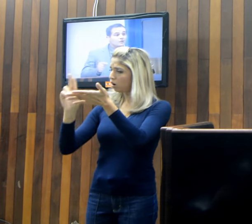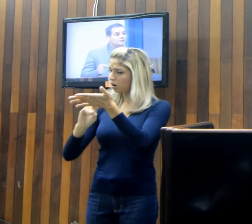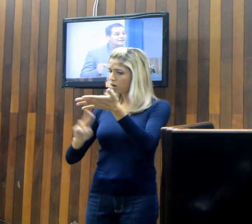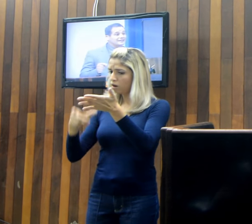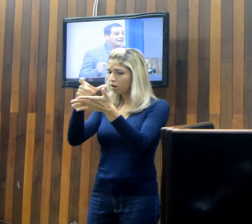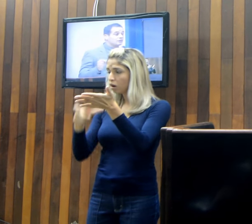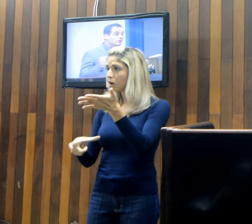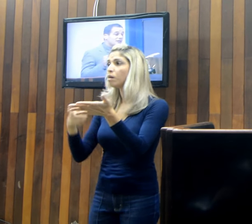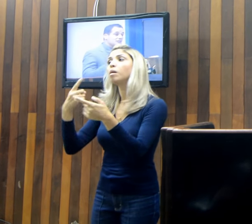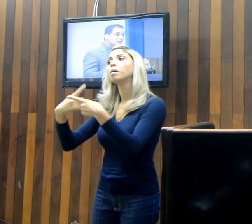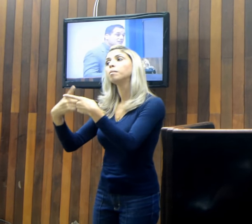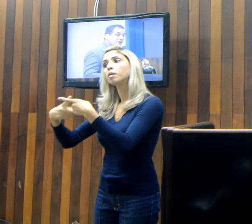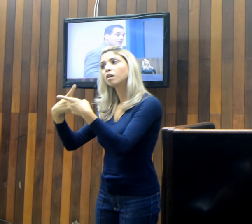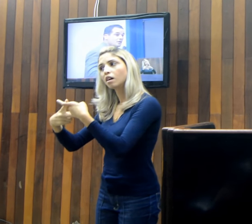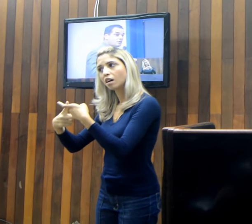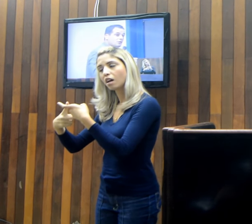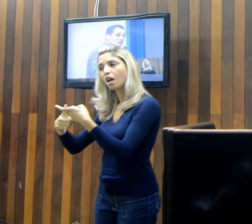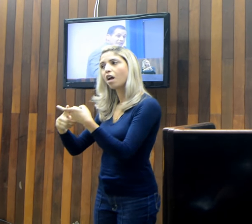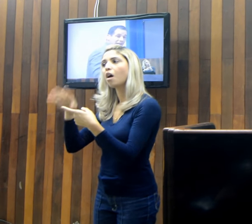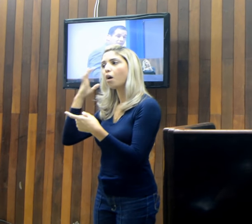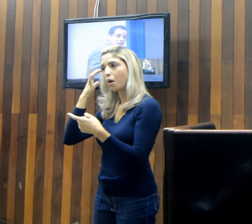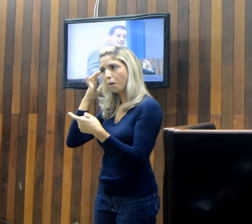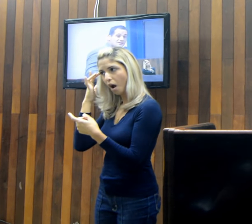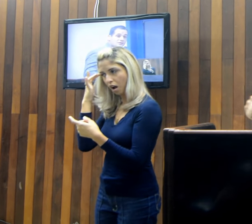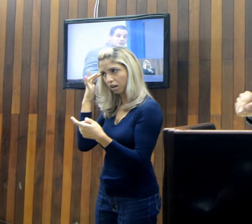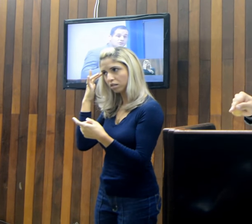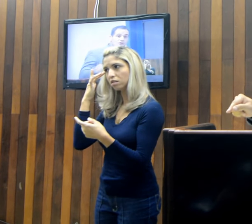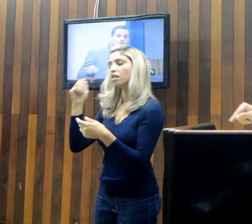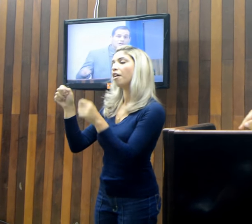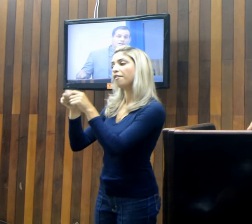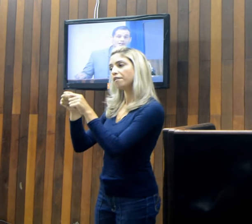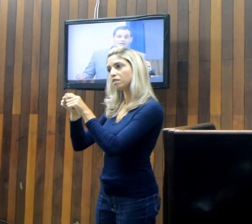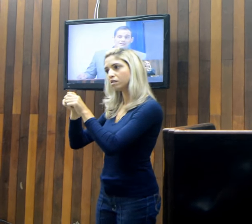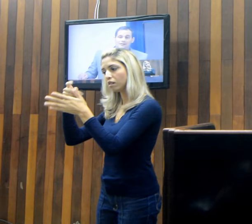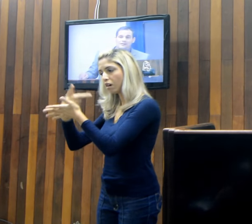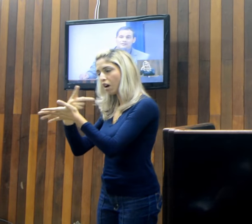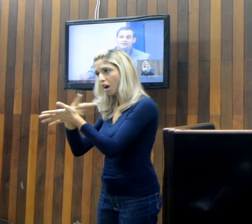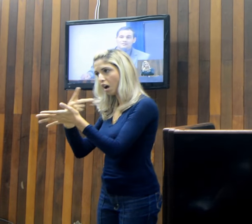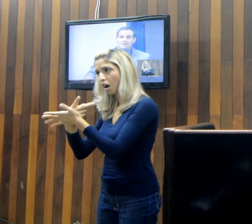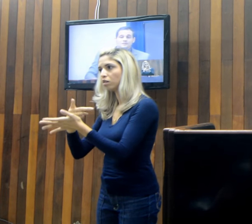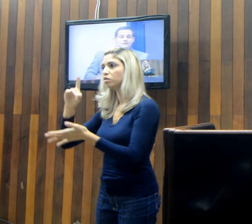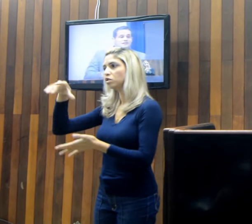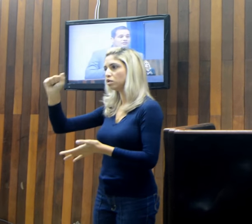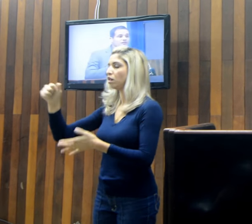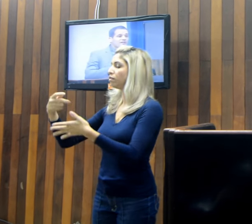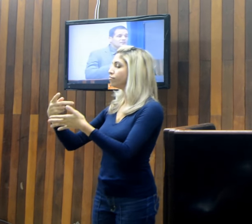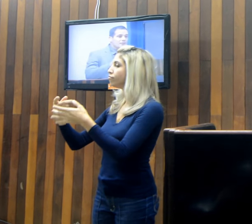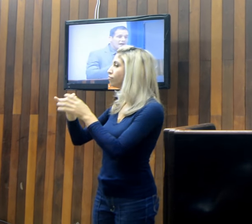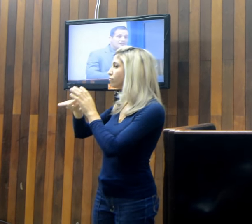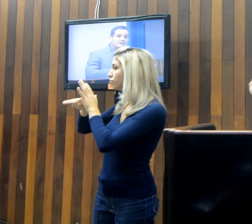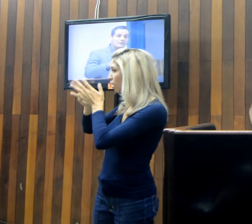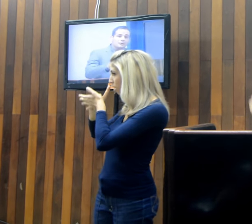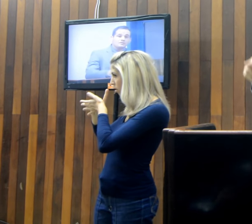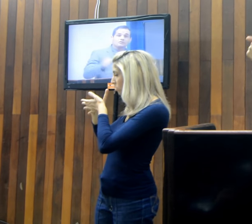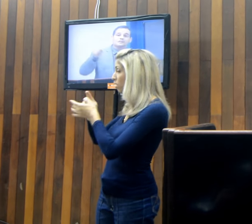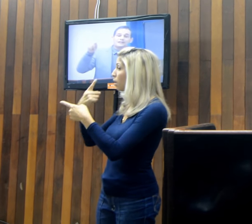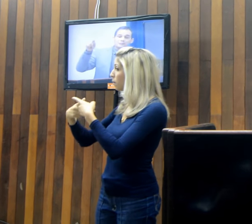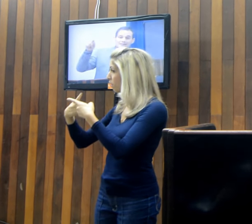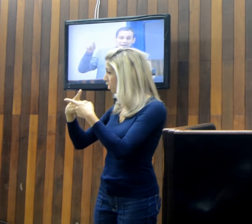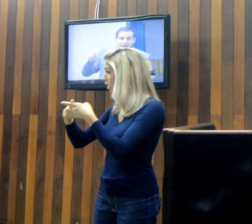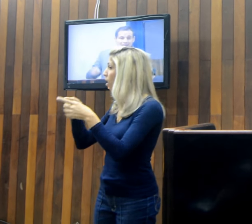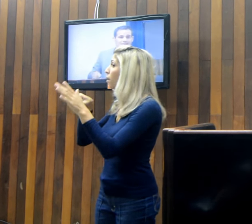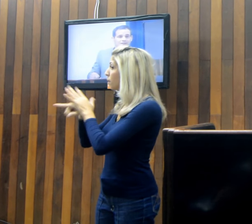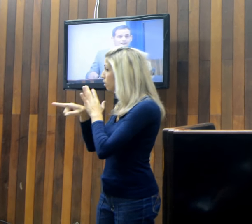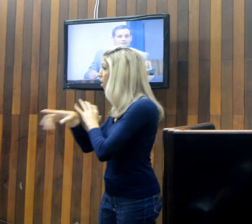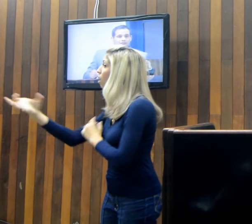de botar com data retroativa o contrato, para dizer que não entrou agora. Mas pedi a folha de março e abril, vão ter que